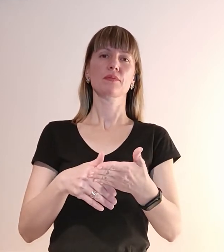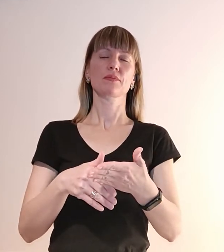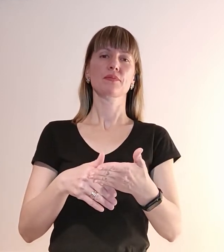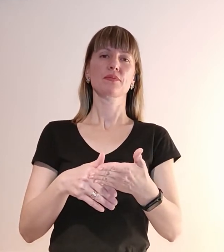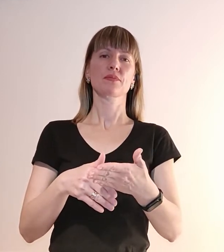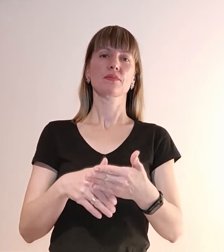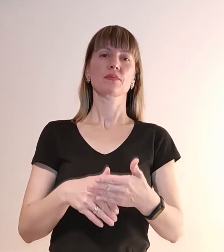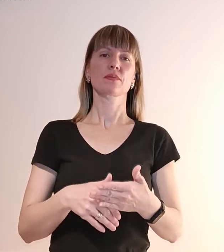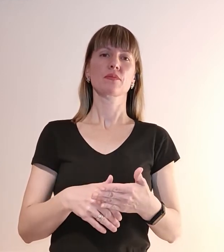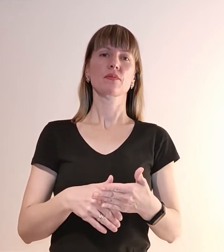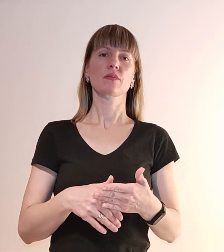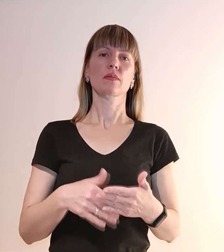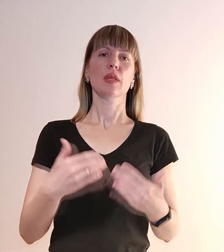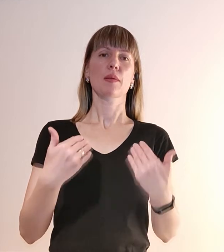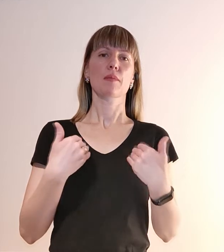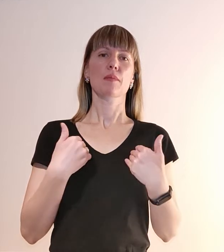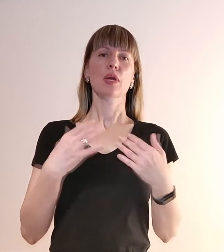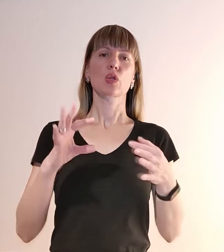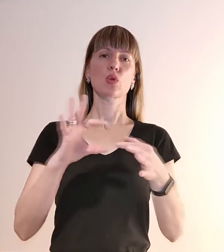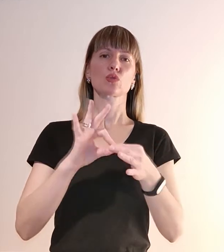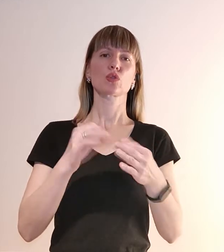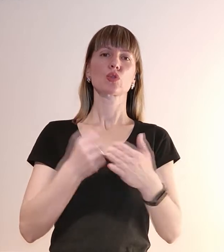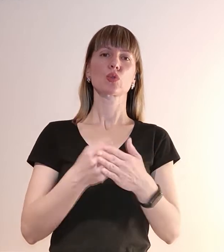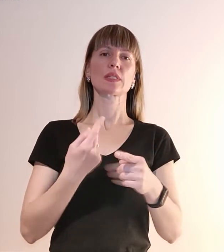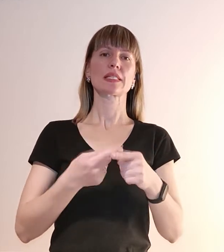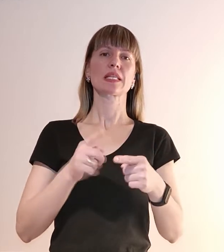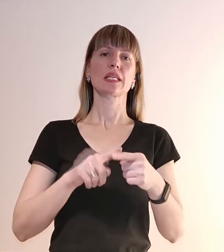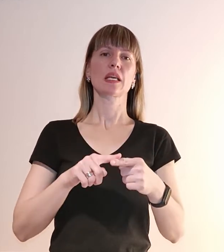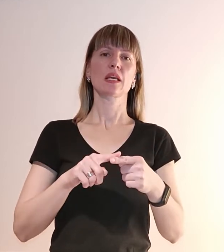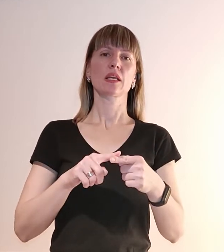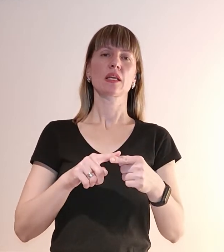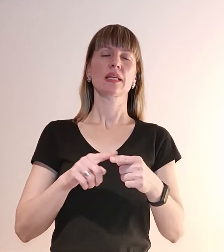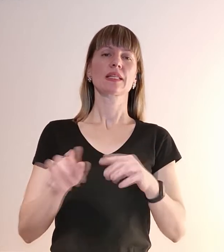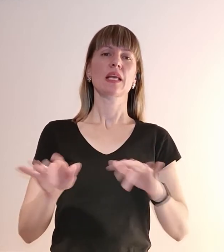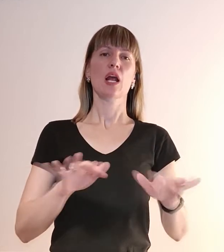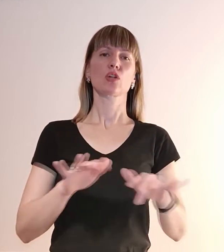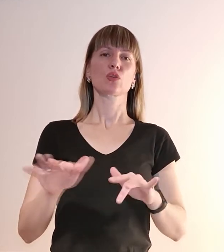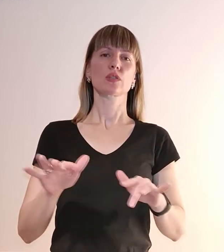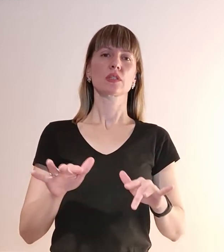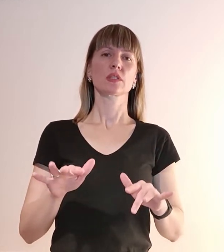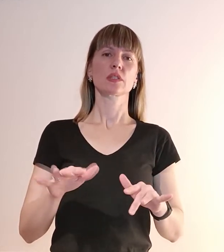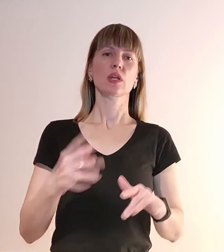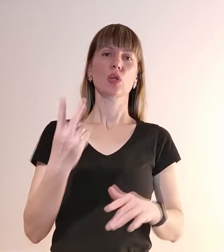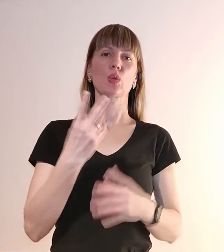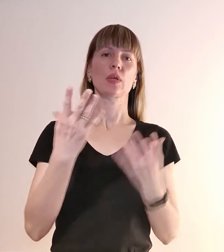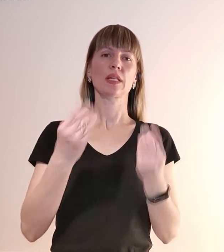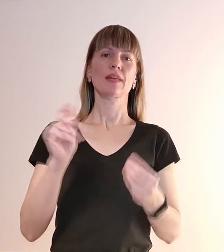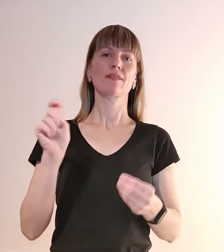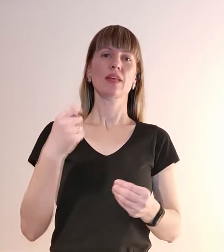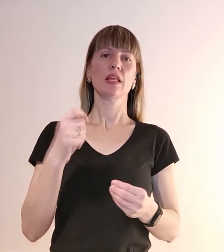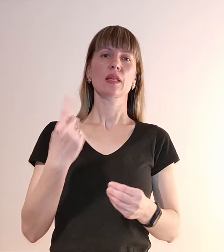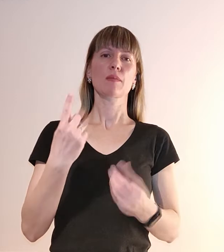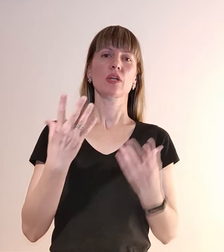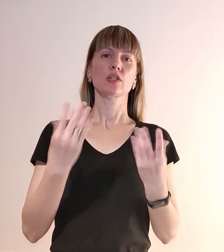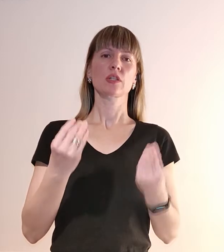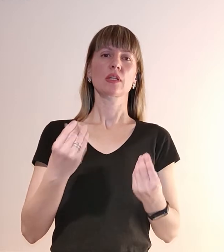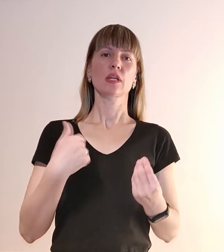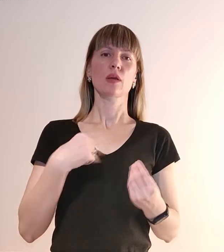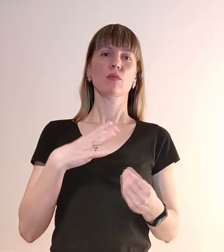Ну, ми долучилися до цієї діяльності на другий день війни, перший день ми просто в шокі.